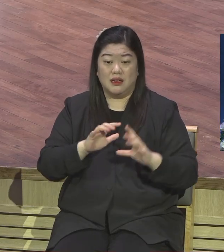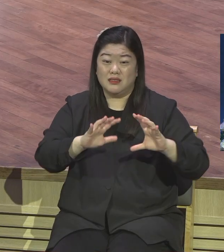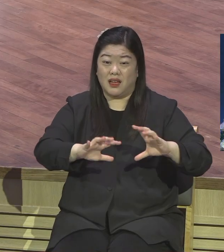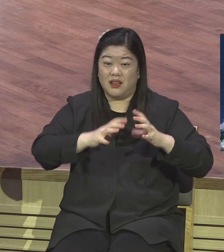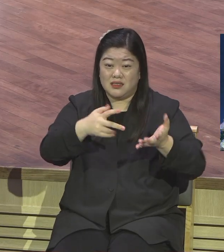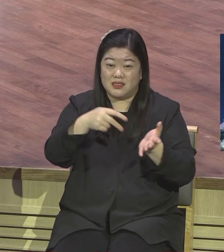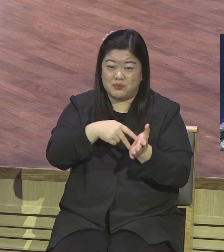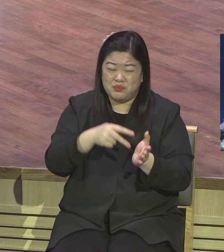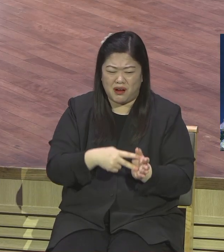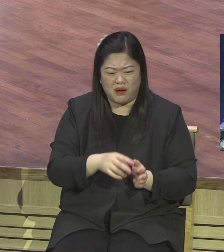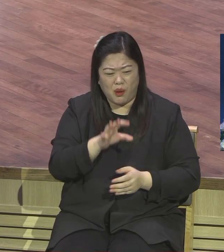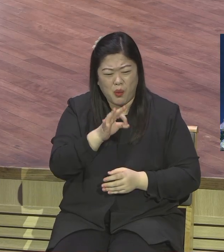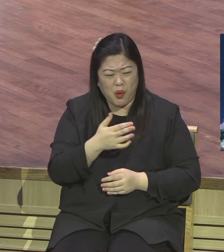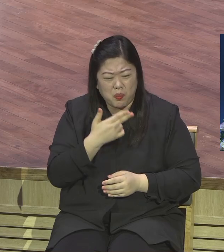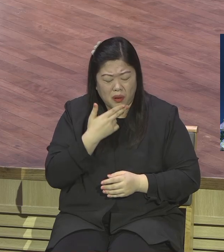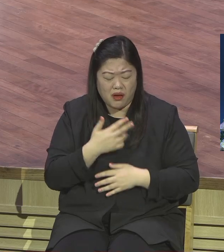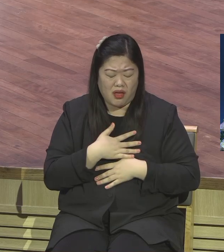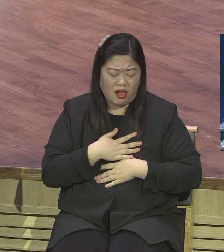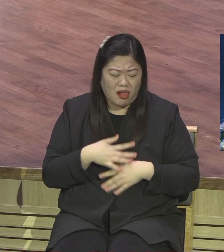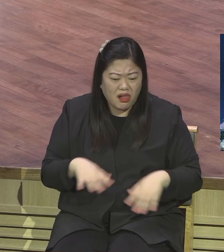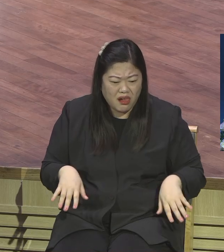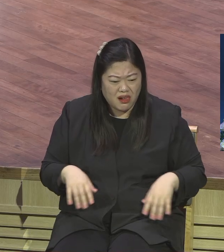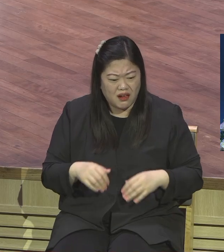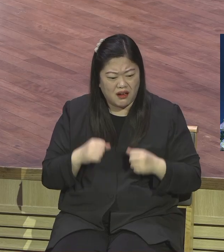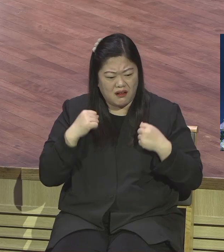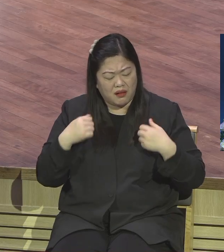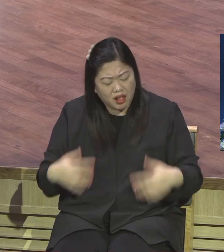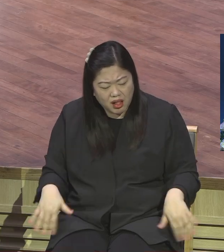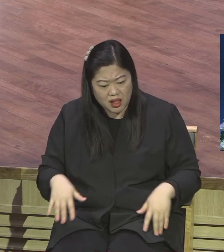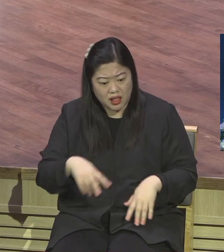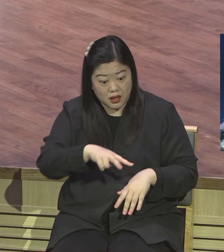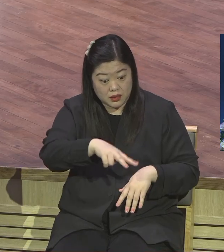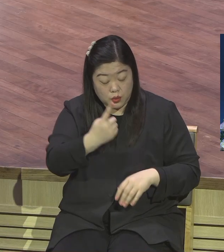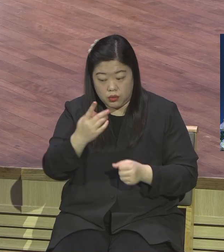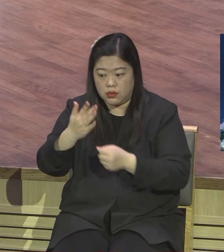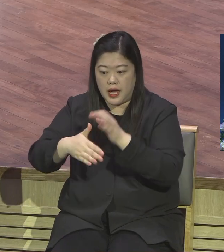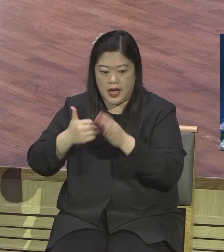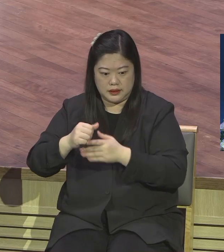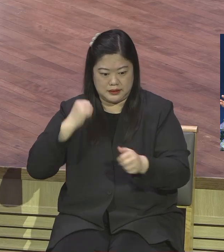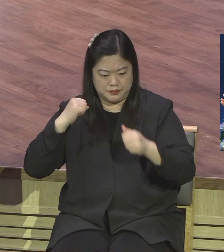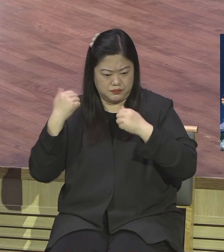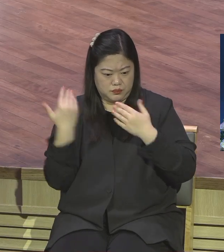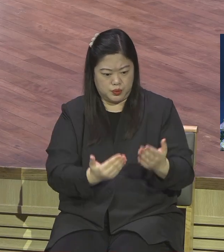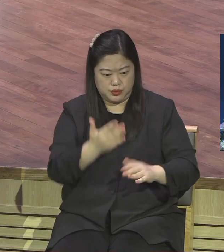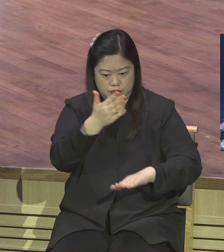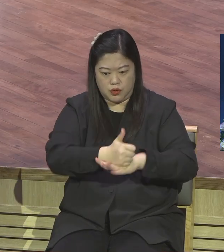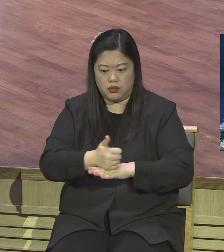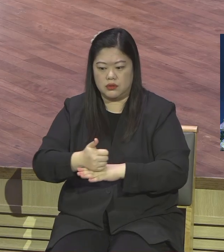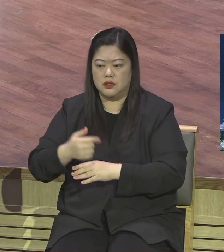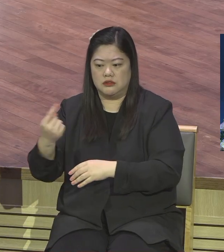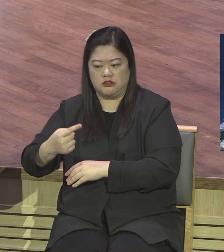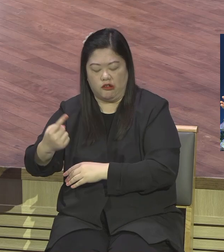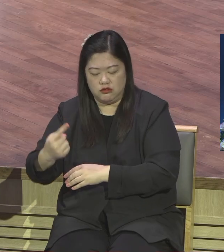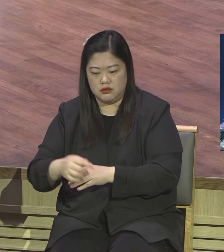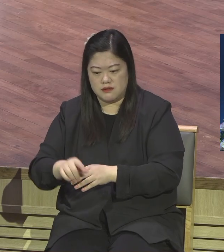없는 이름들을 통해서 하나님이 역사하신 어떻게 하십니까 선두에서 우리의 선두에서 먼저